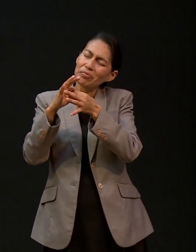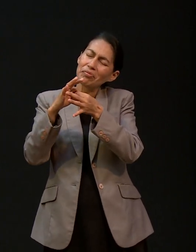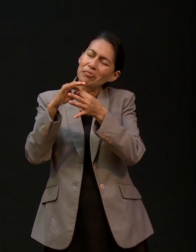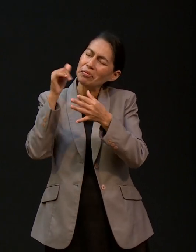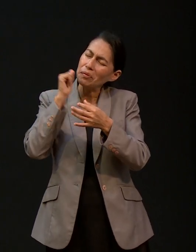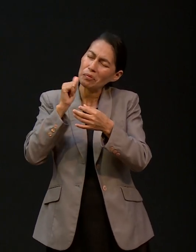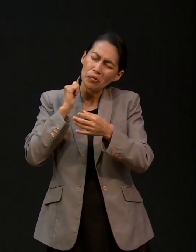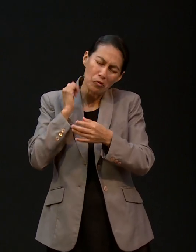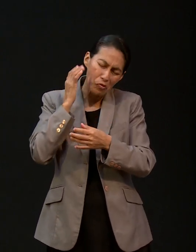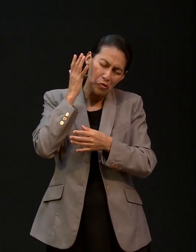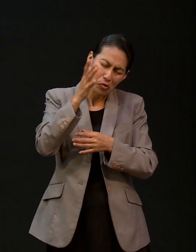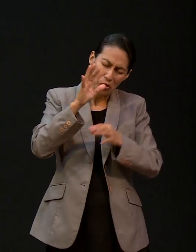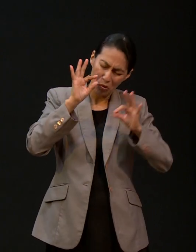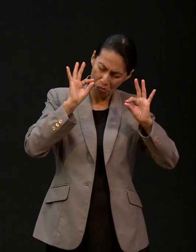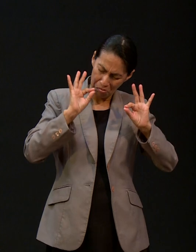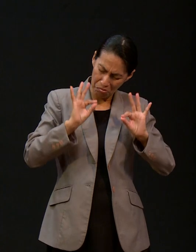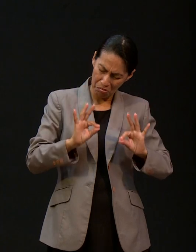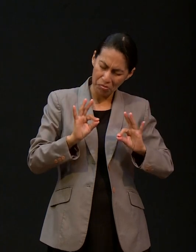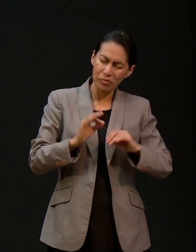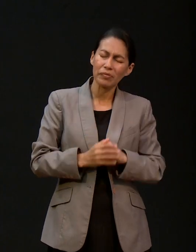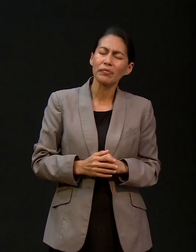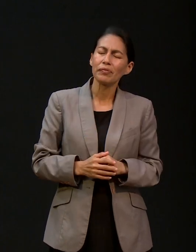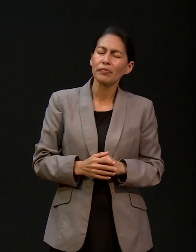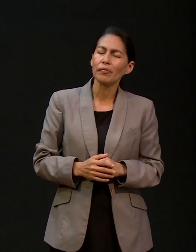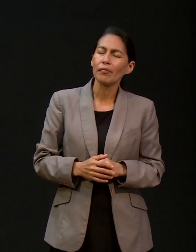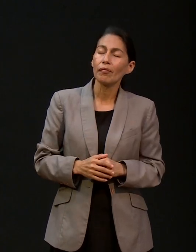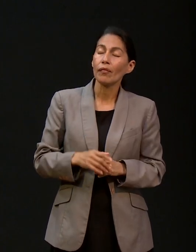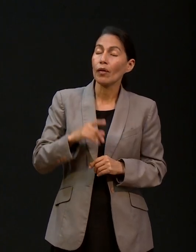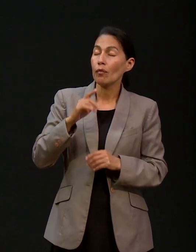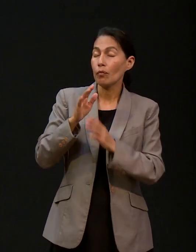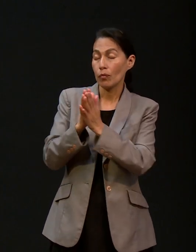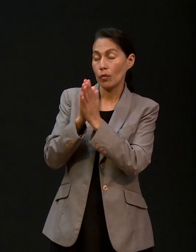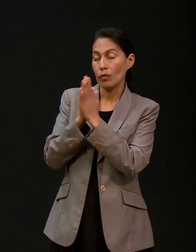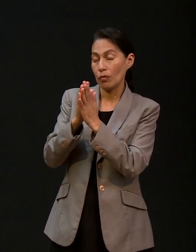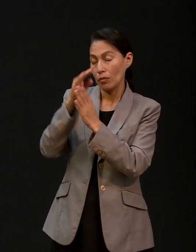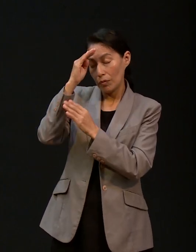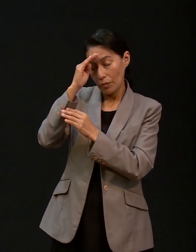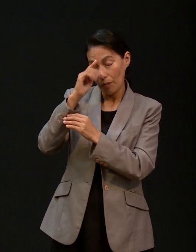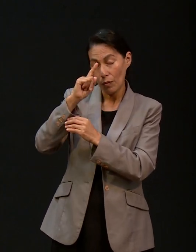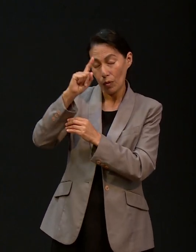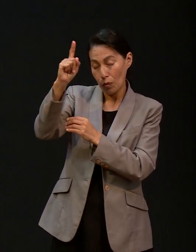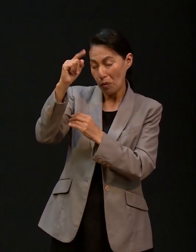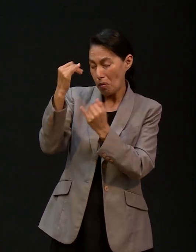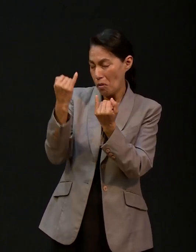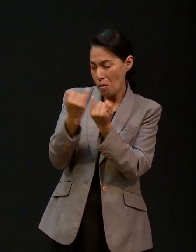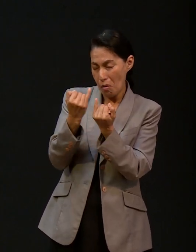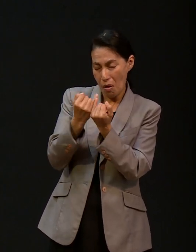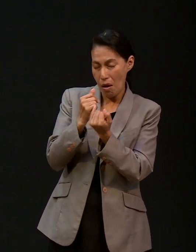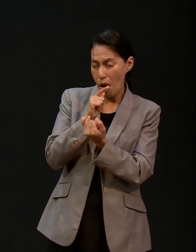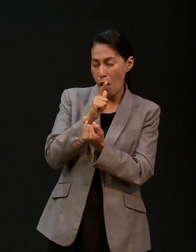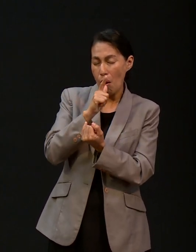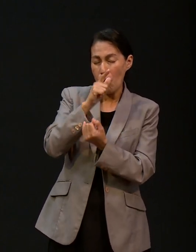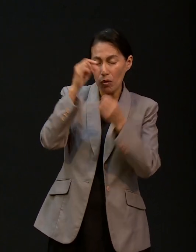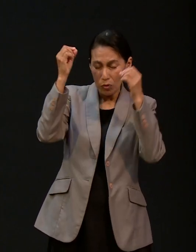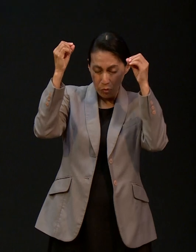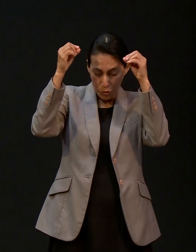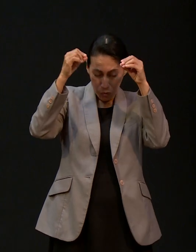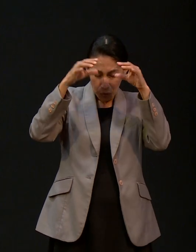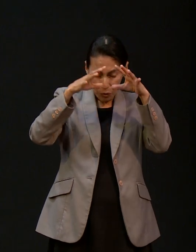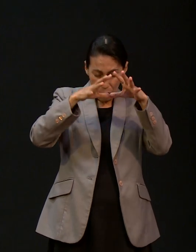podremos salir adelante que sea Señor siempre nuestra luz que dirija nuestro camino nuestras pisadas